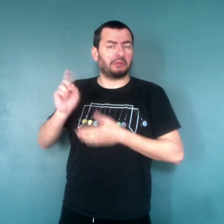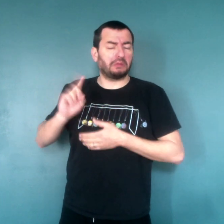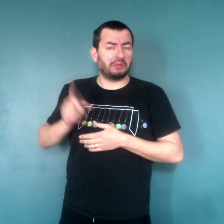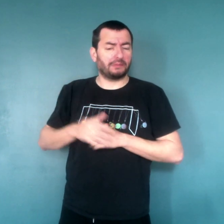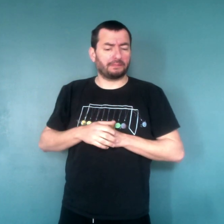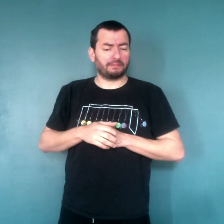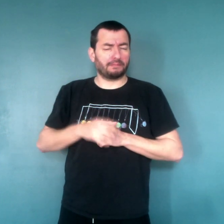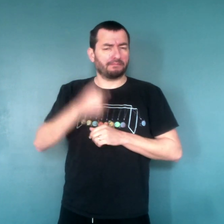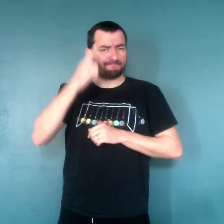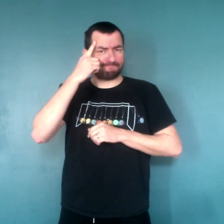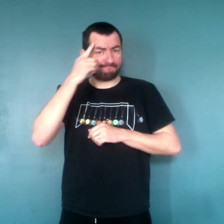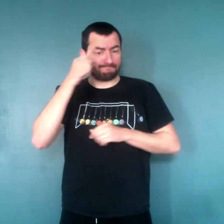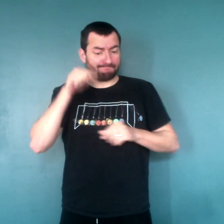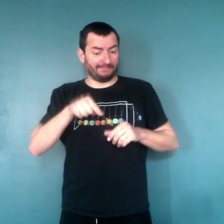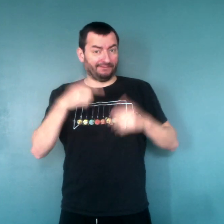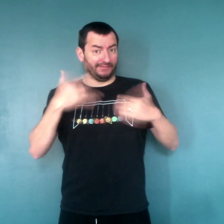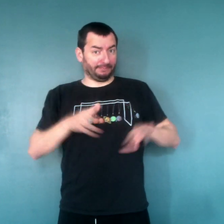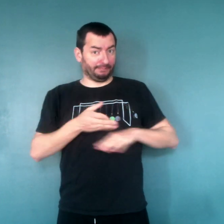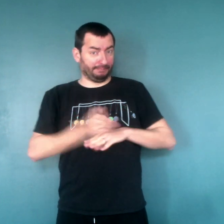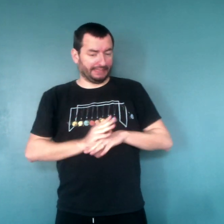l'aider et qu'ils ne l'ont pas fait.